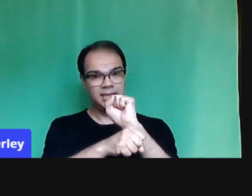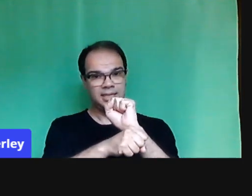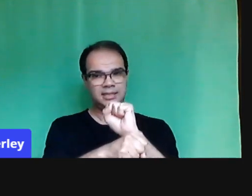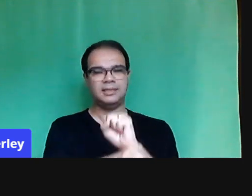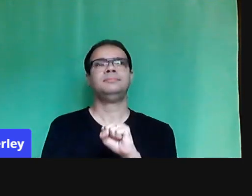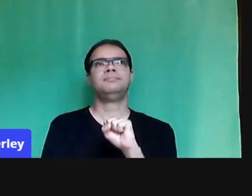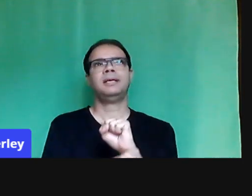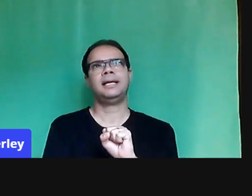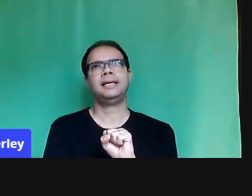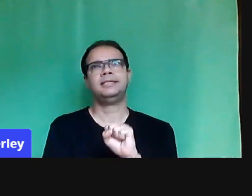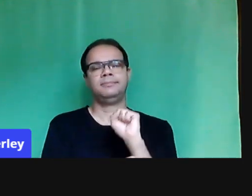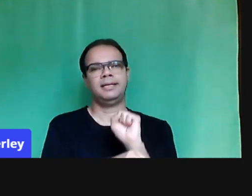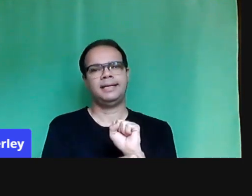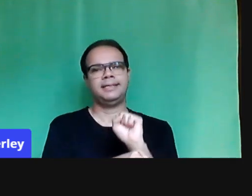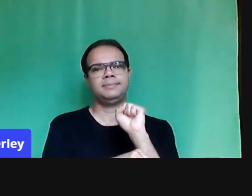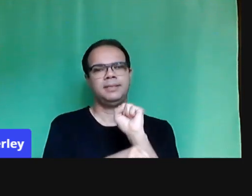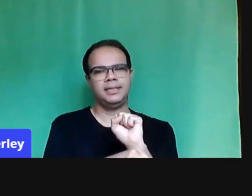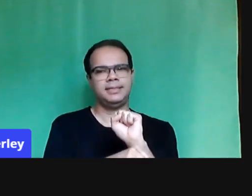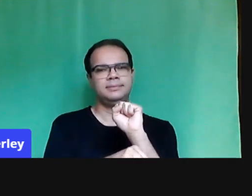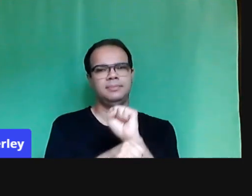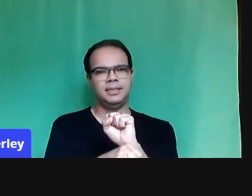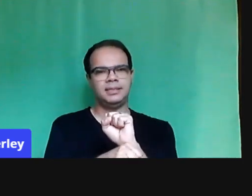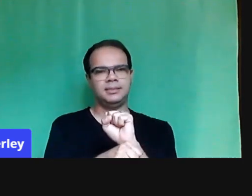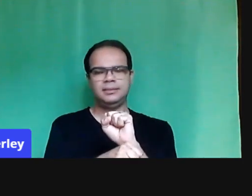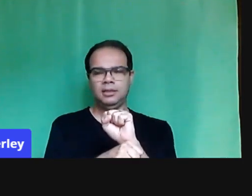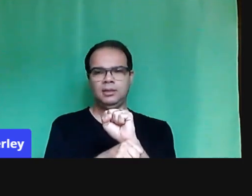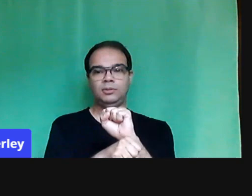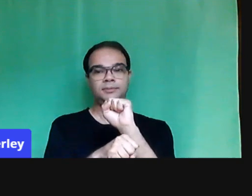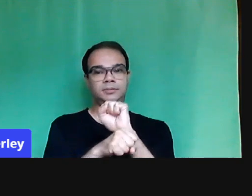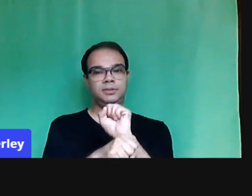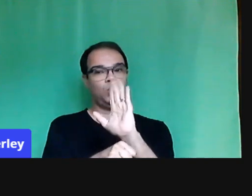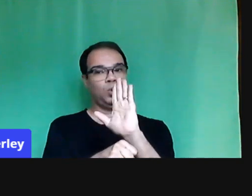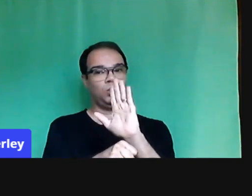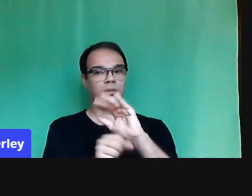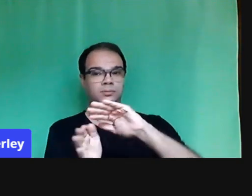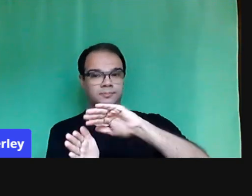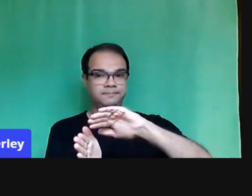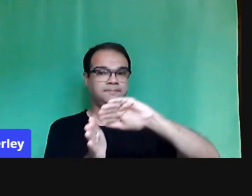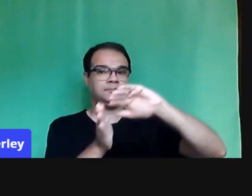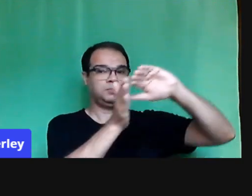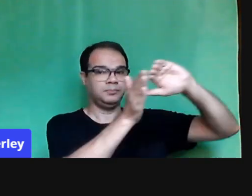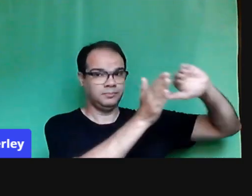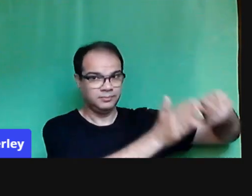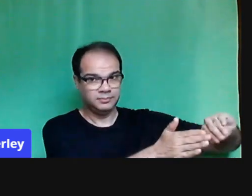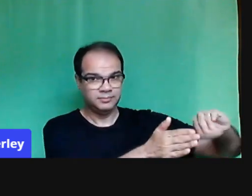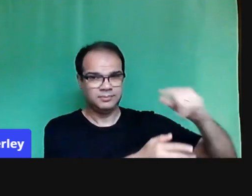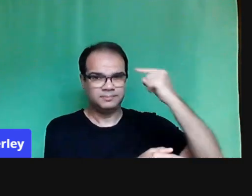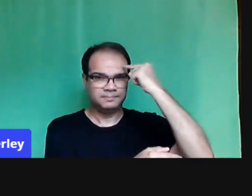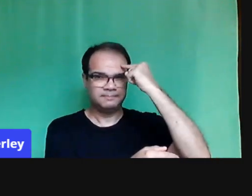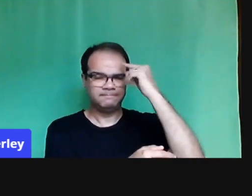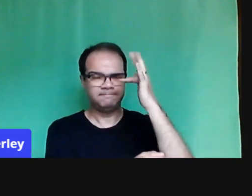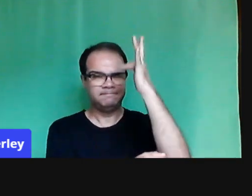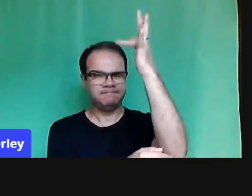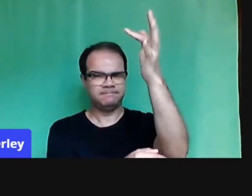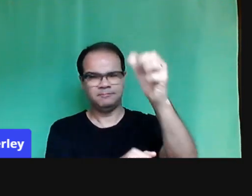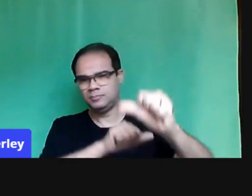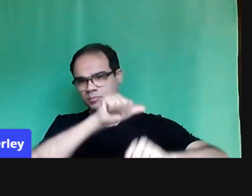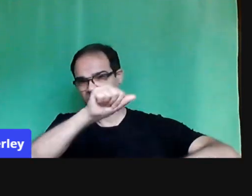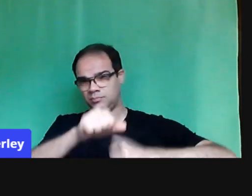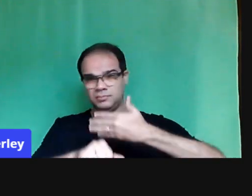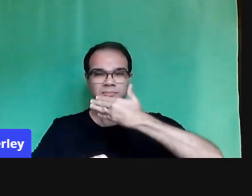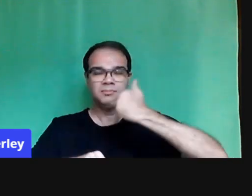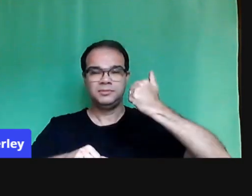esperança, é espera. Esperançar é se levantar, esperançar é ir atrás,